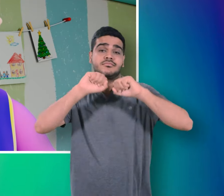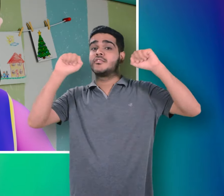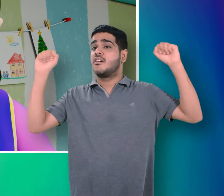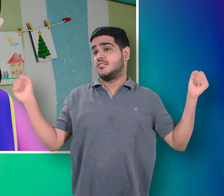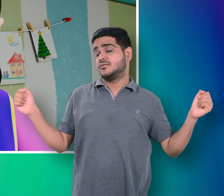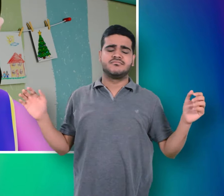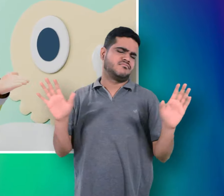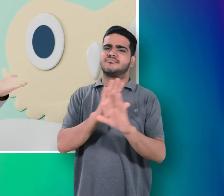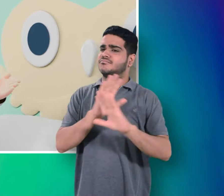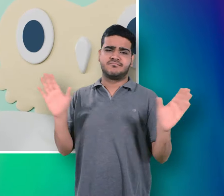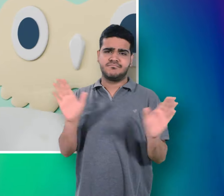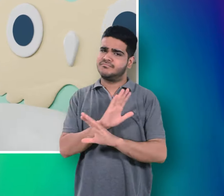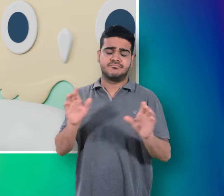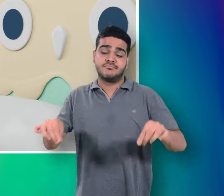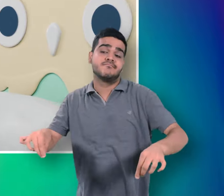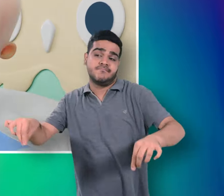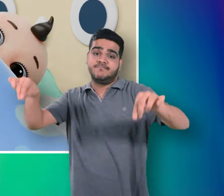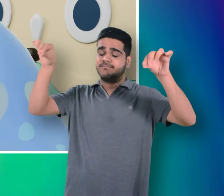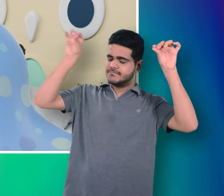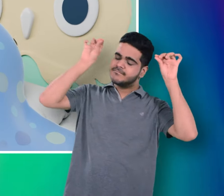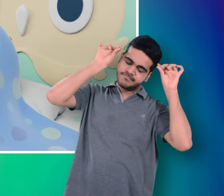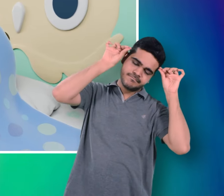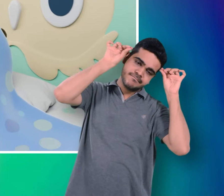दिर और सोने दो जरा